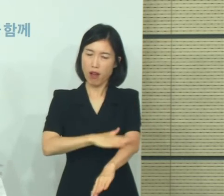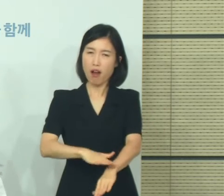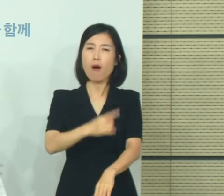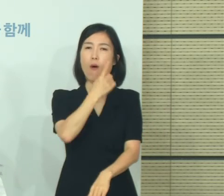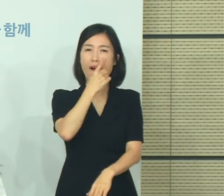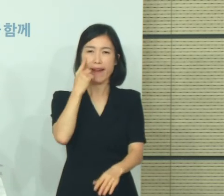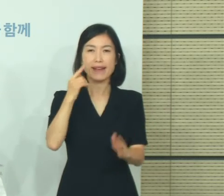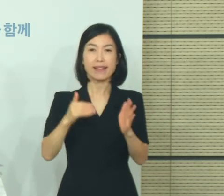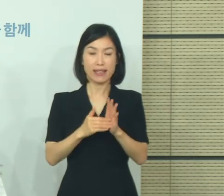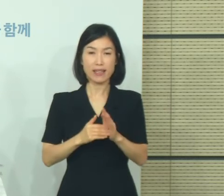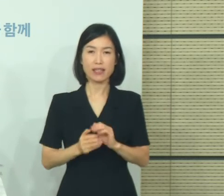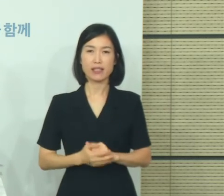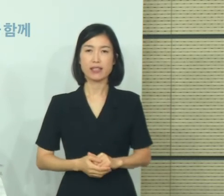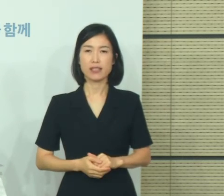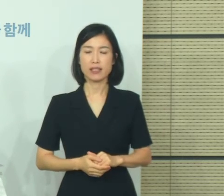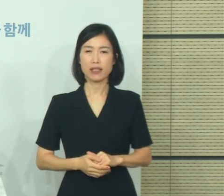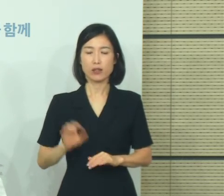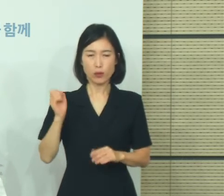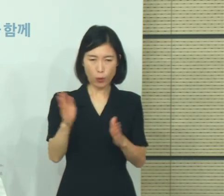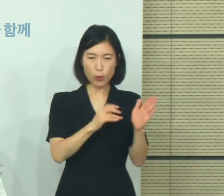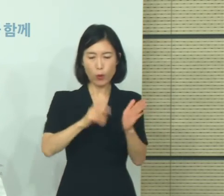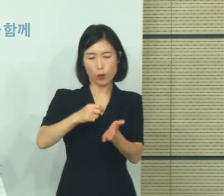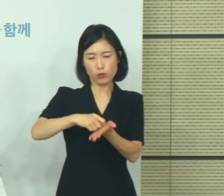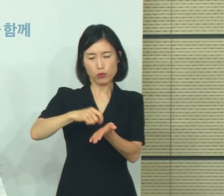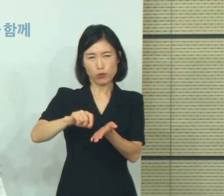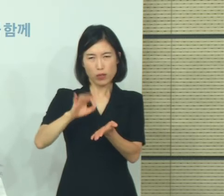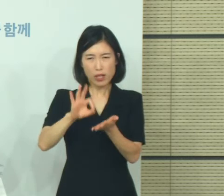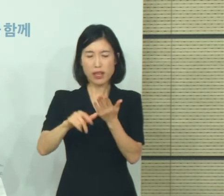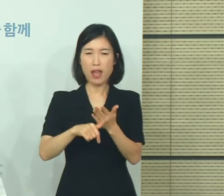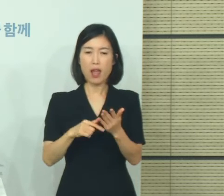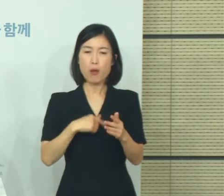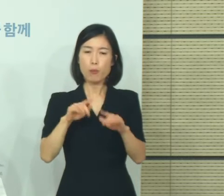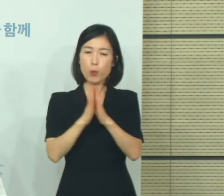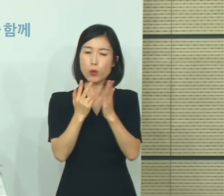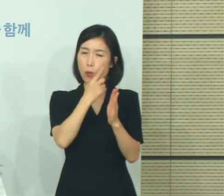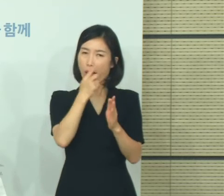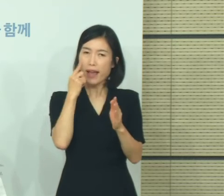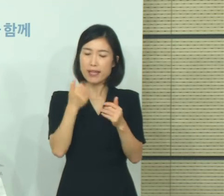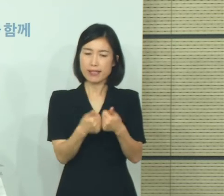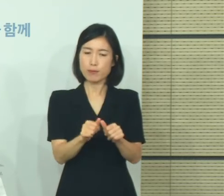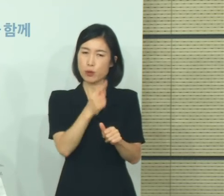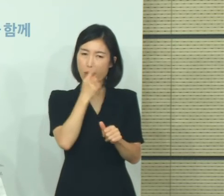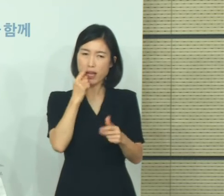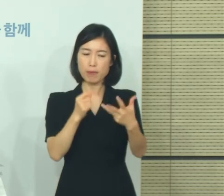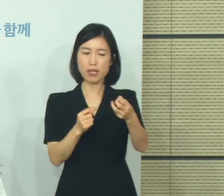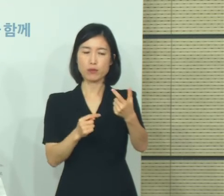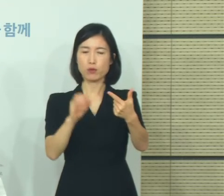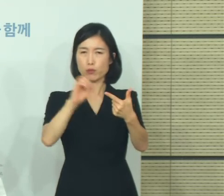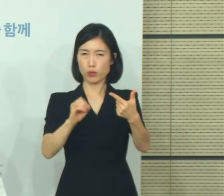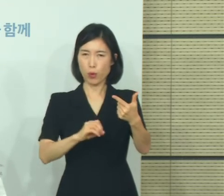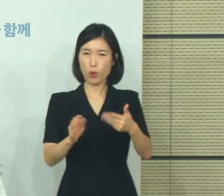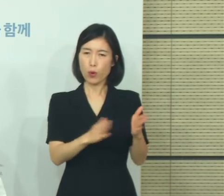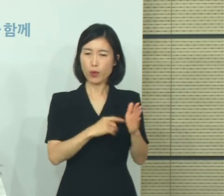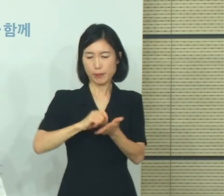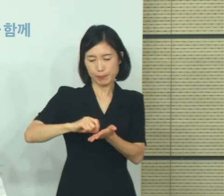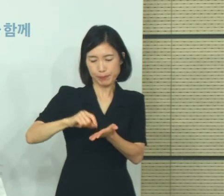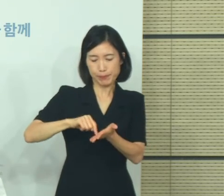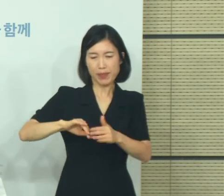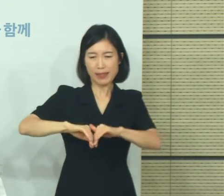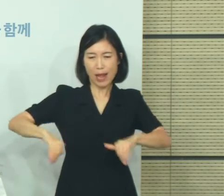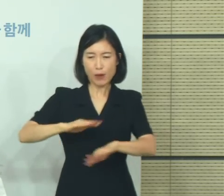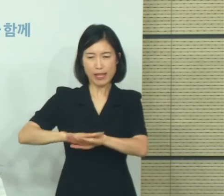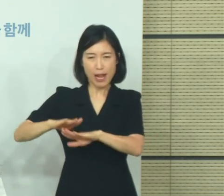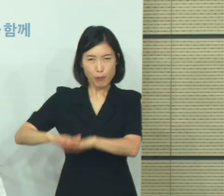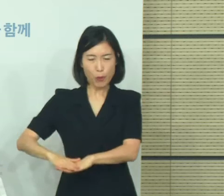준수 여부를 점검한 결과 신분증 확인은 82%, 별도 장소 보관은 88%,